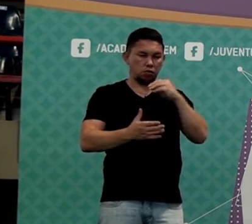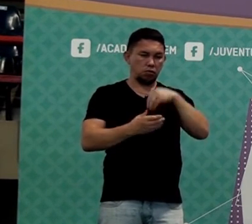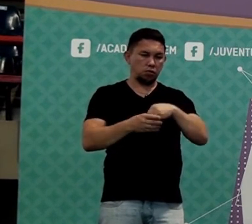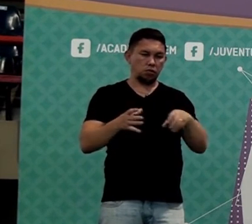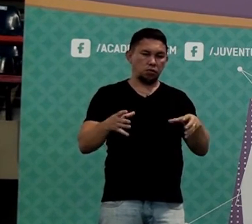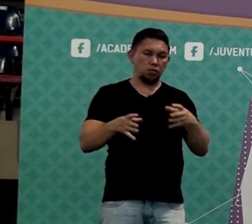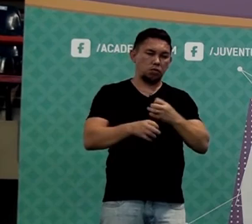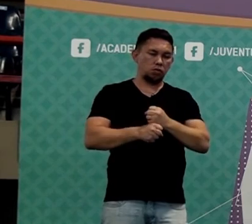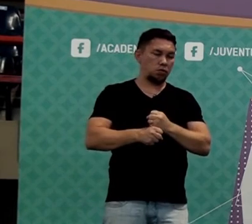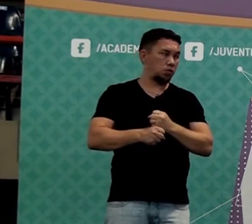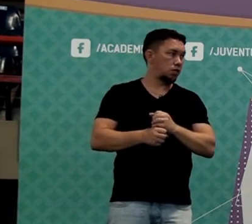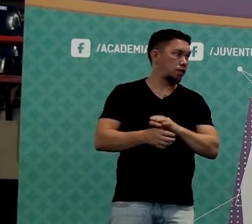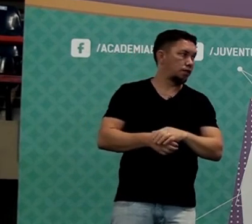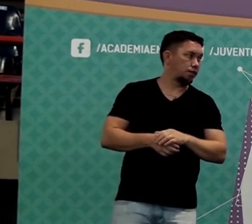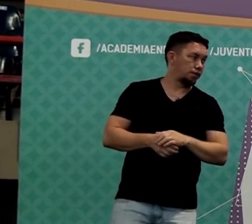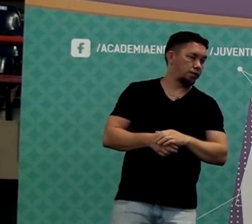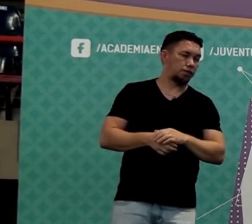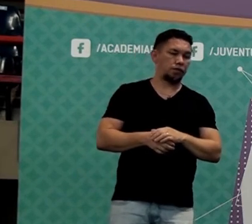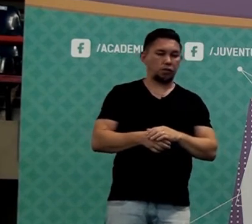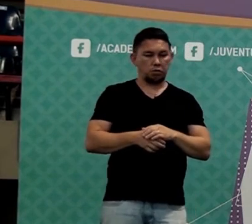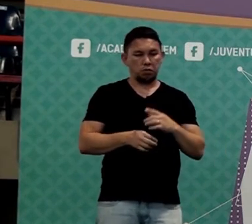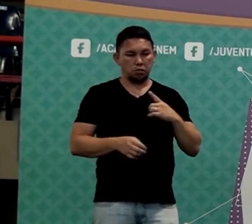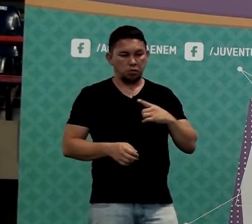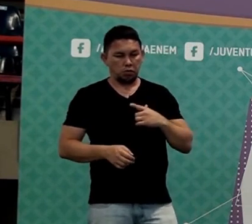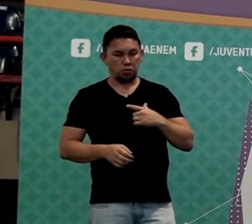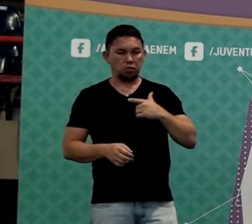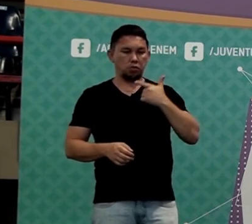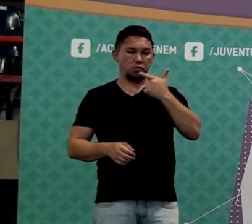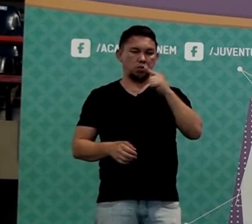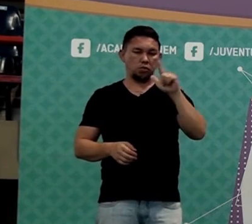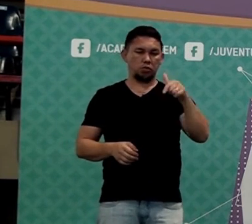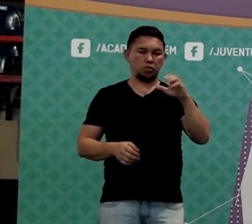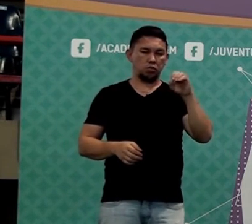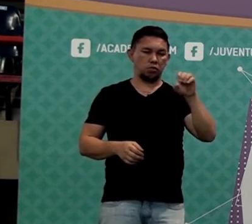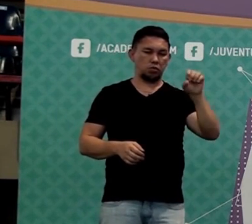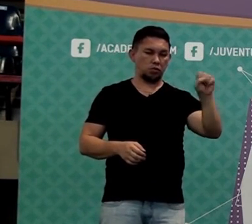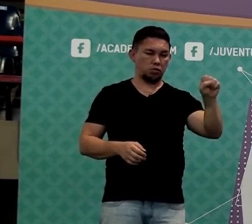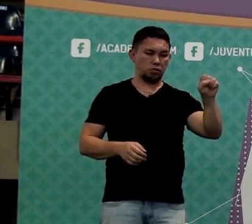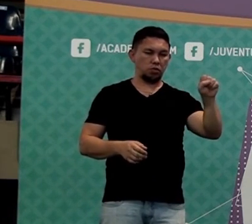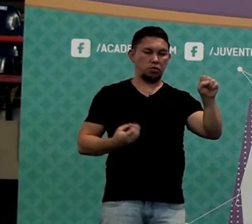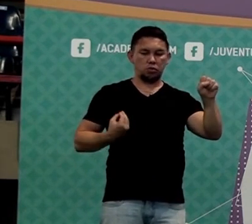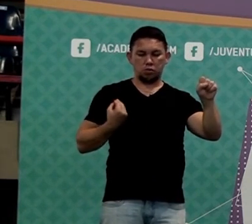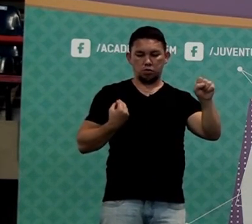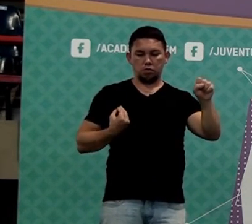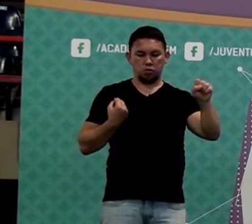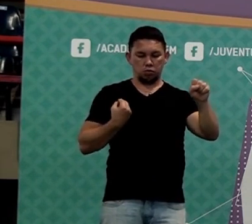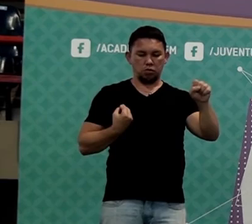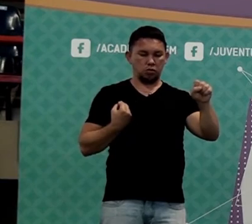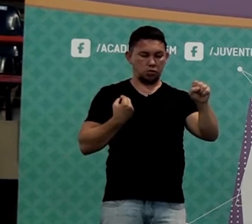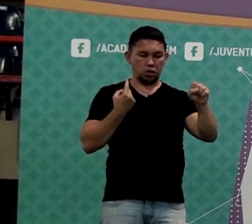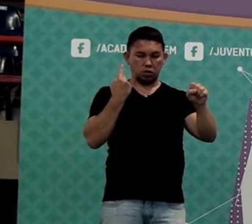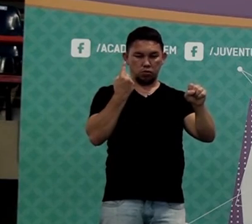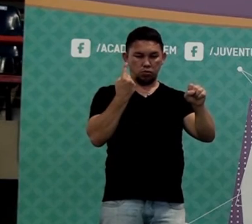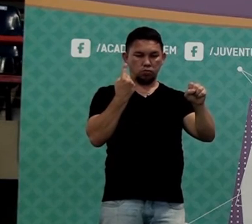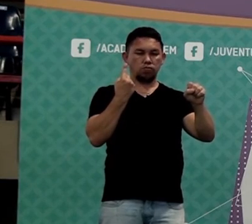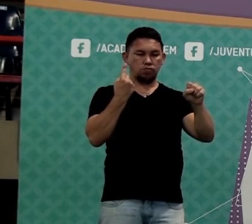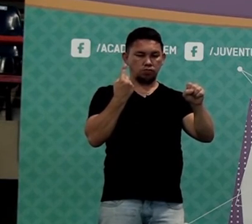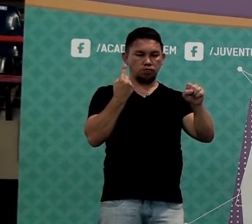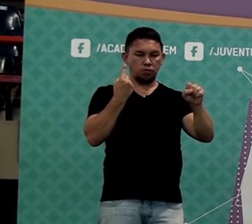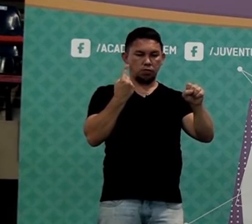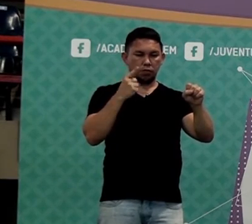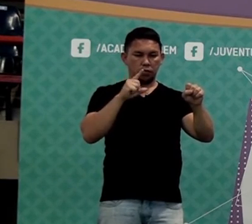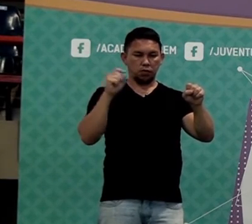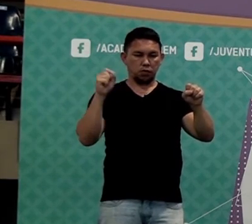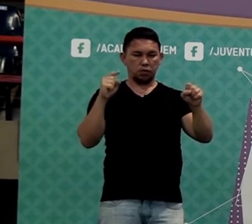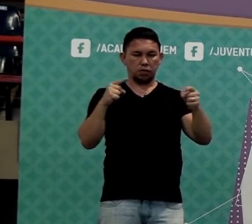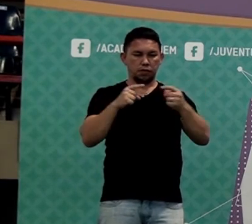Multiplicou por 2,08. Não esqueça que tem aquele 1 que já existe. O valor